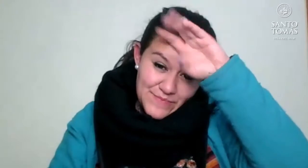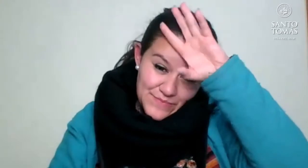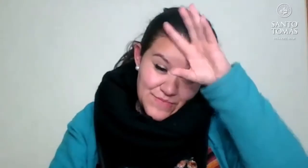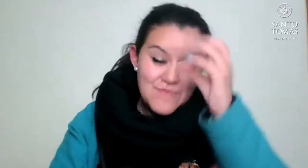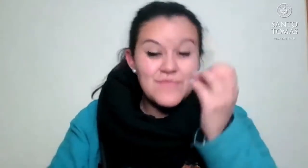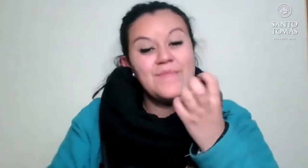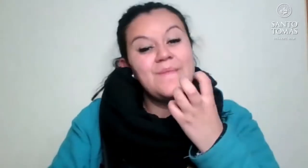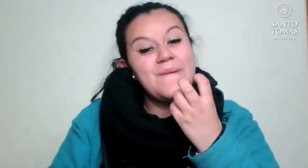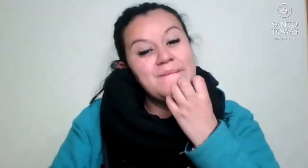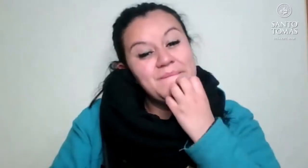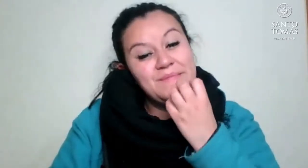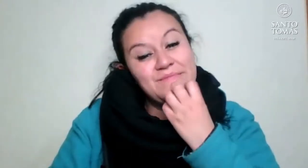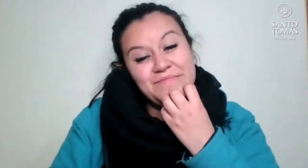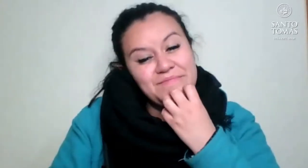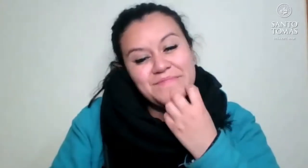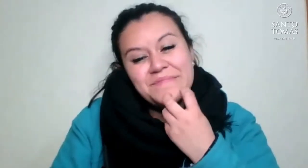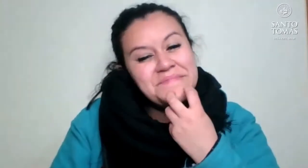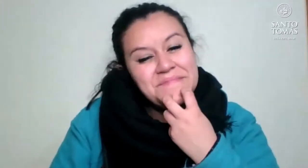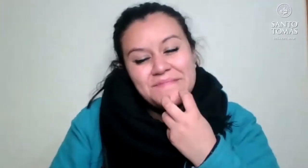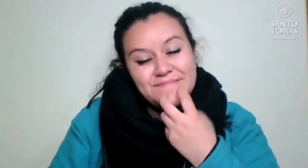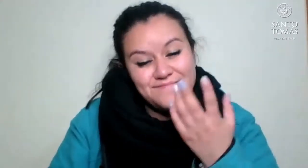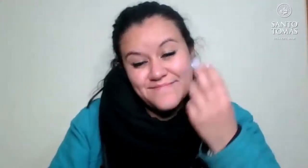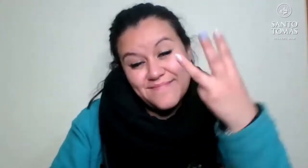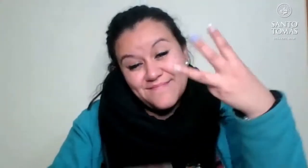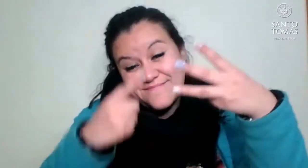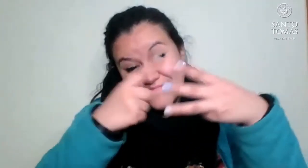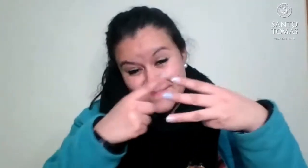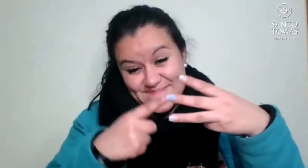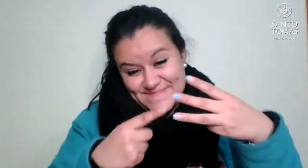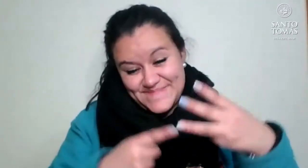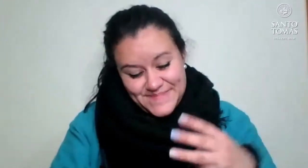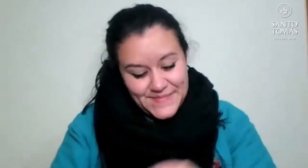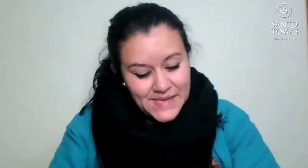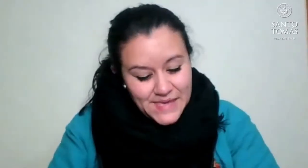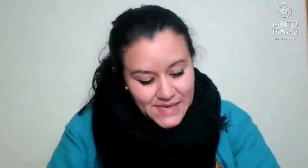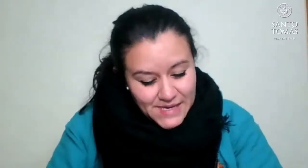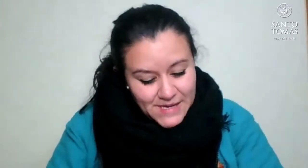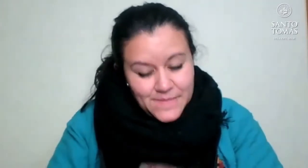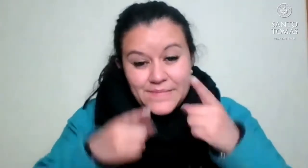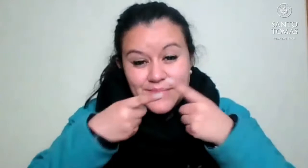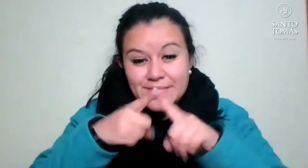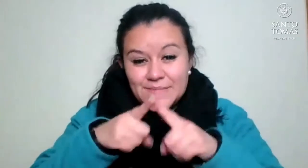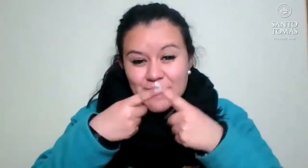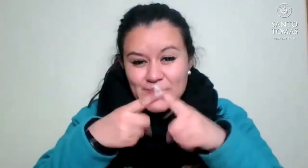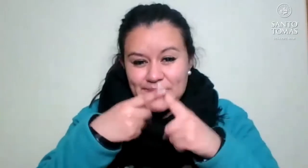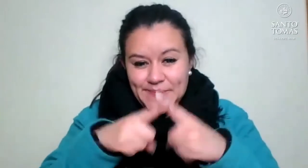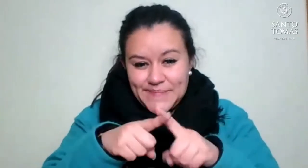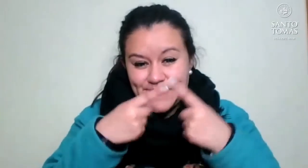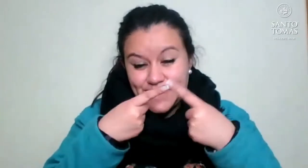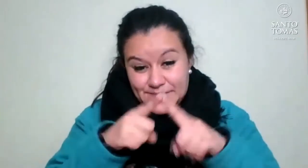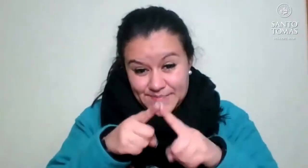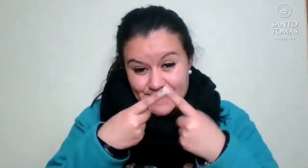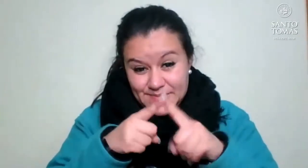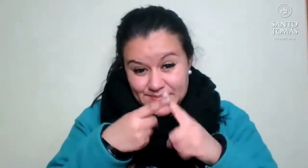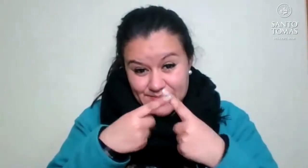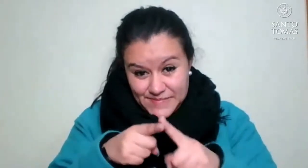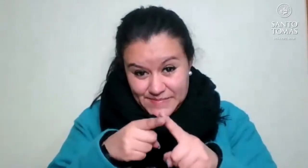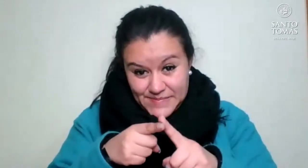O Cabildo. Cabildo, Cabildo, Cabildo. Cualquiera de las tres señas está bien que ustedes quieran hacer. La Ligua.